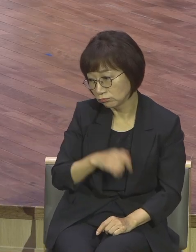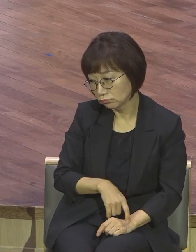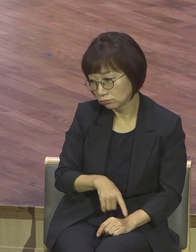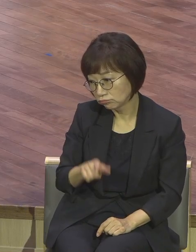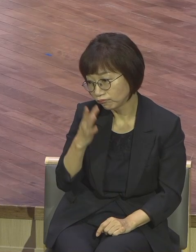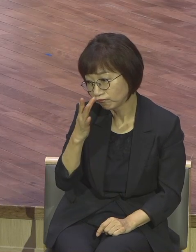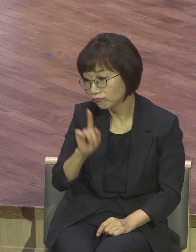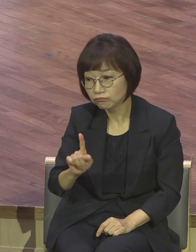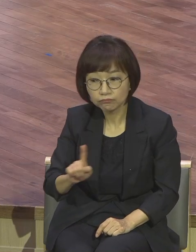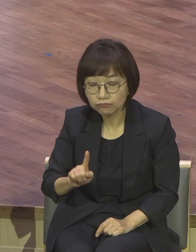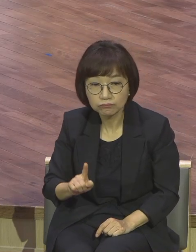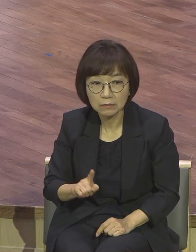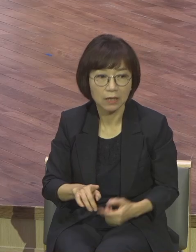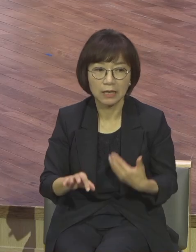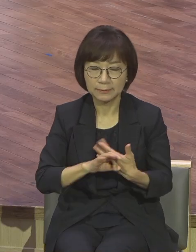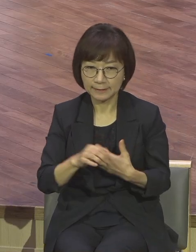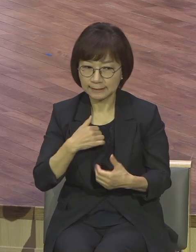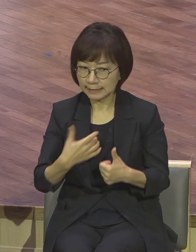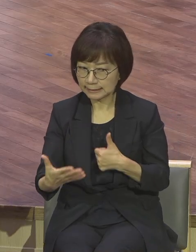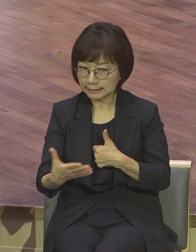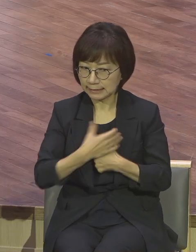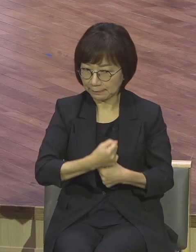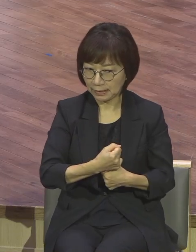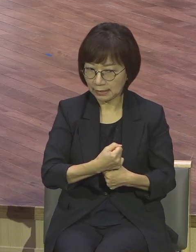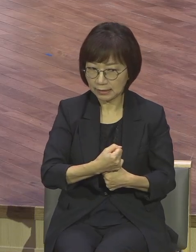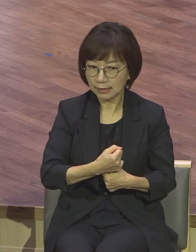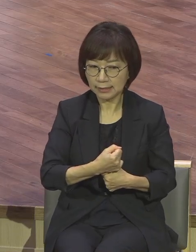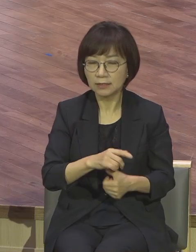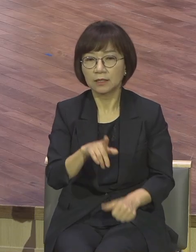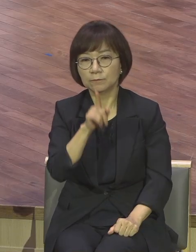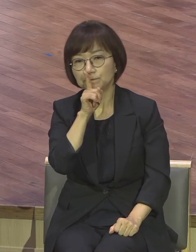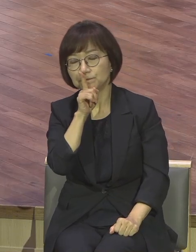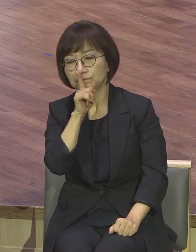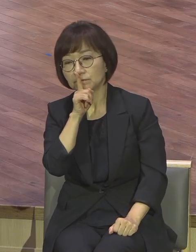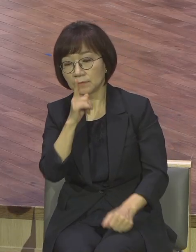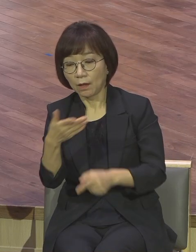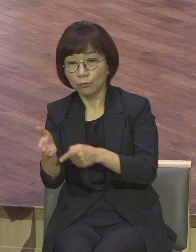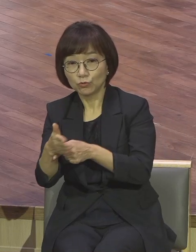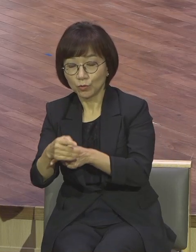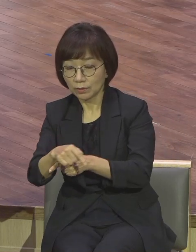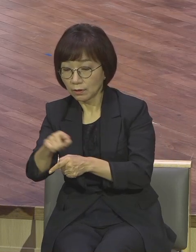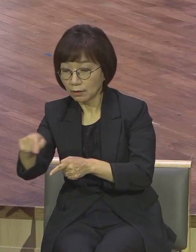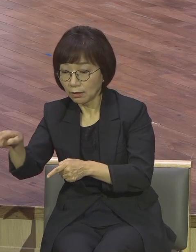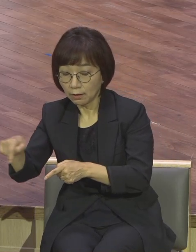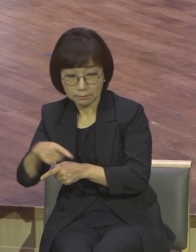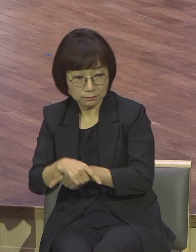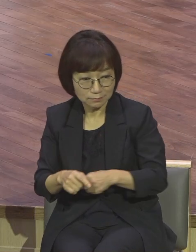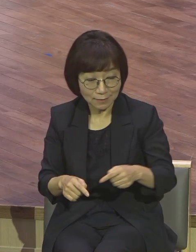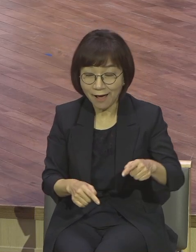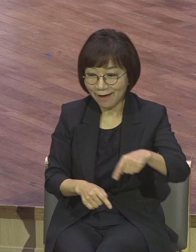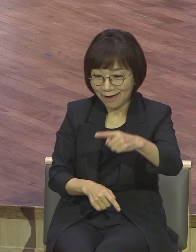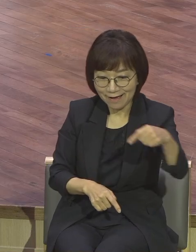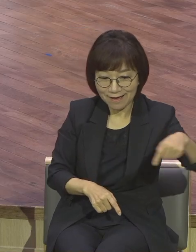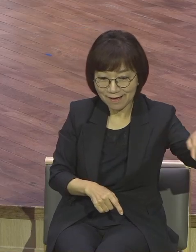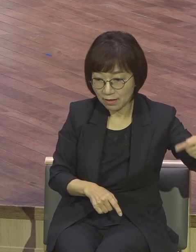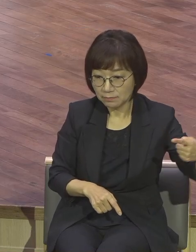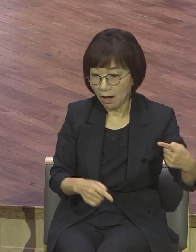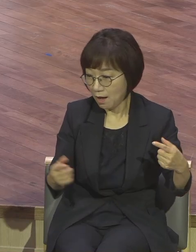하필 왜 물고기를 사용했느냐 물고기를 암호로